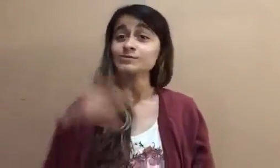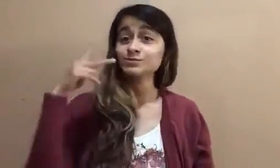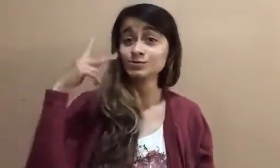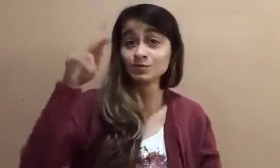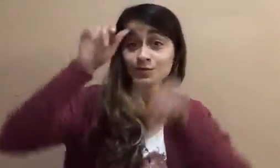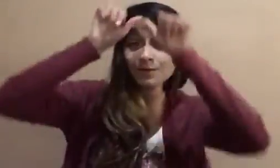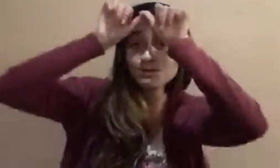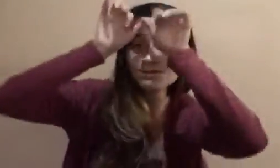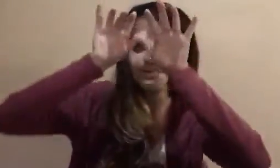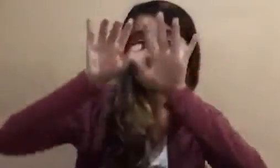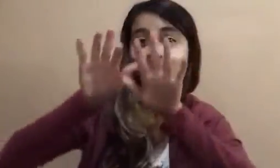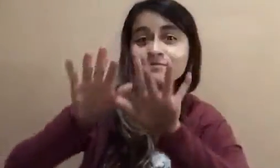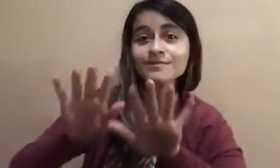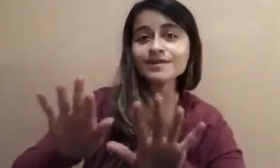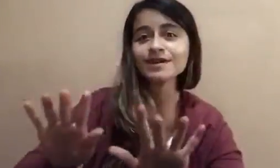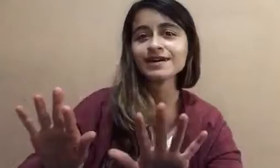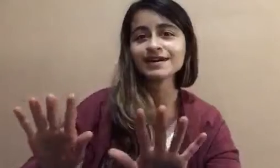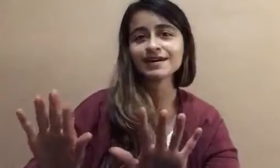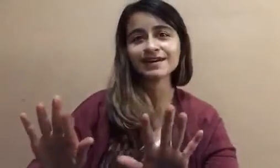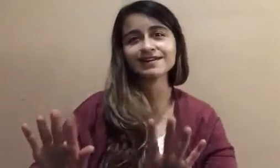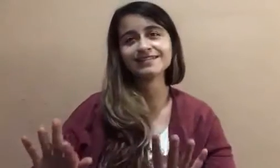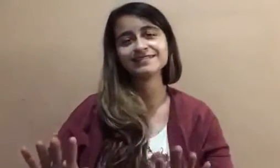bendiciones.